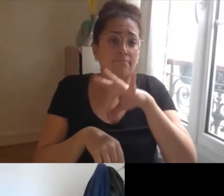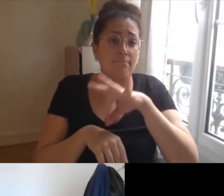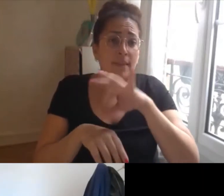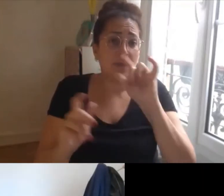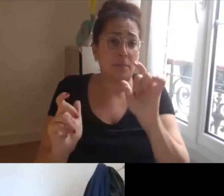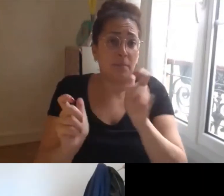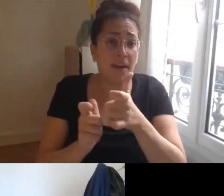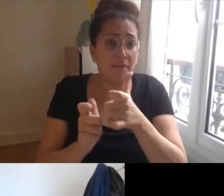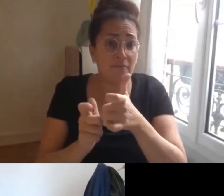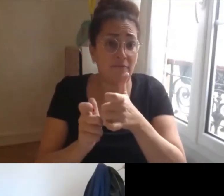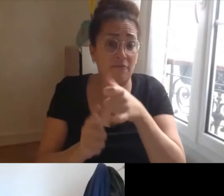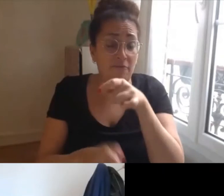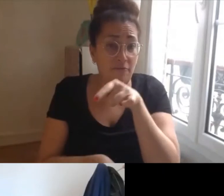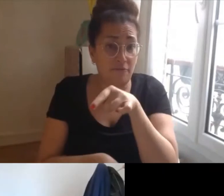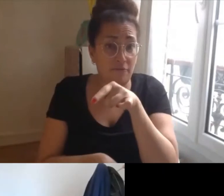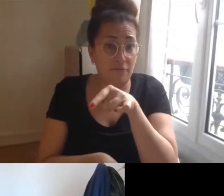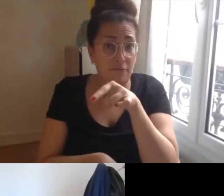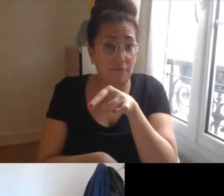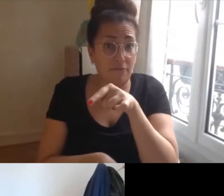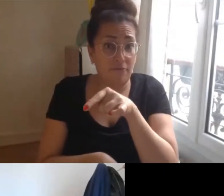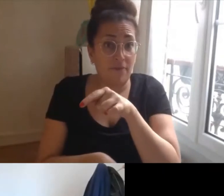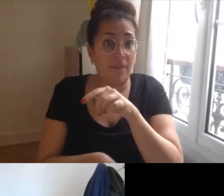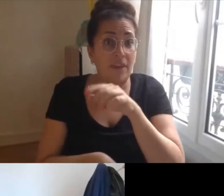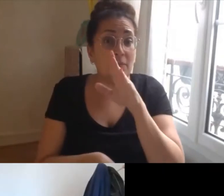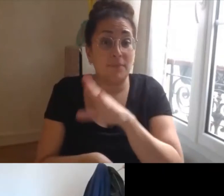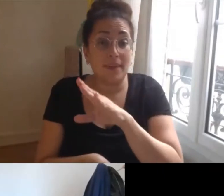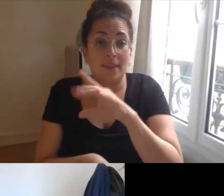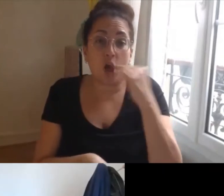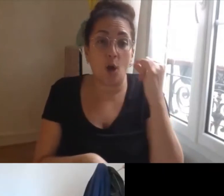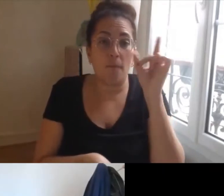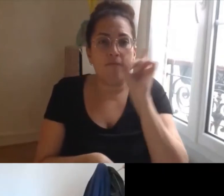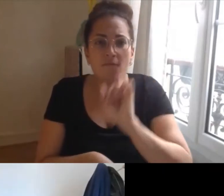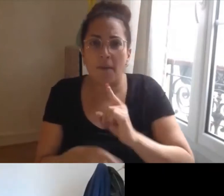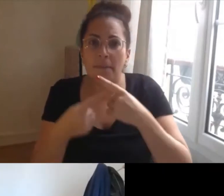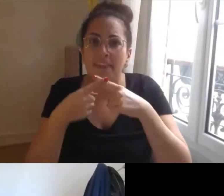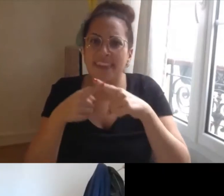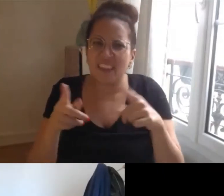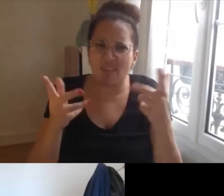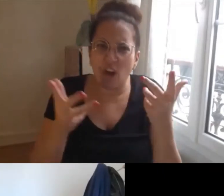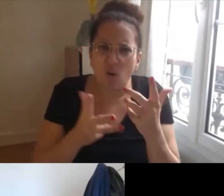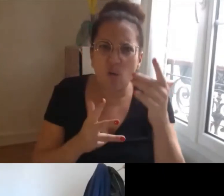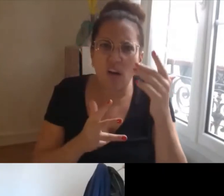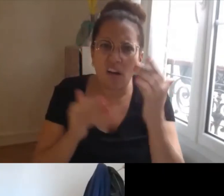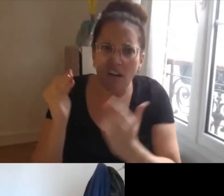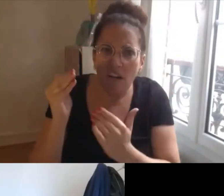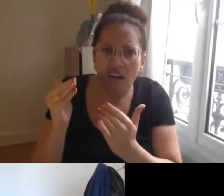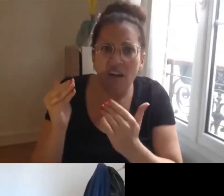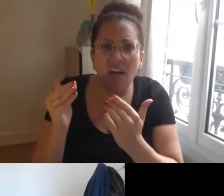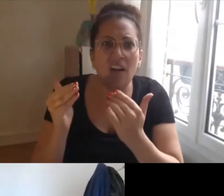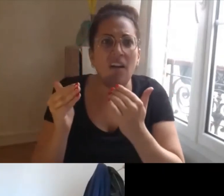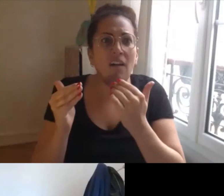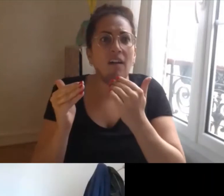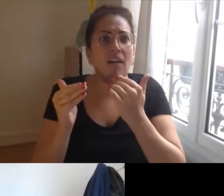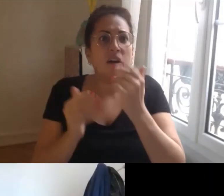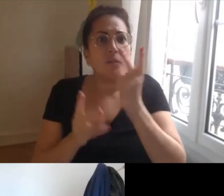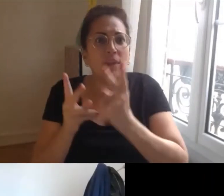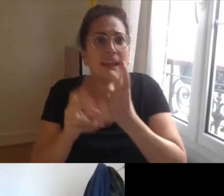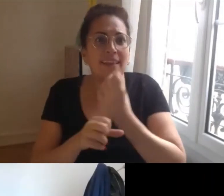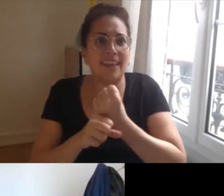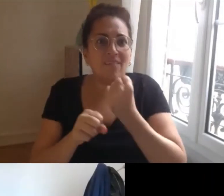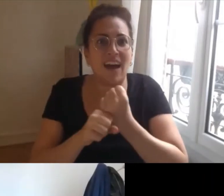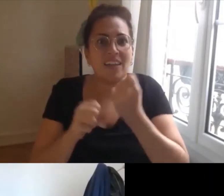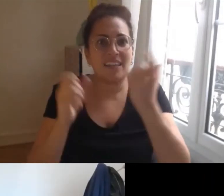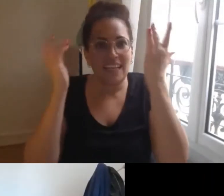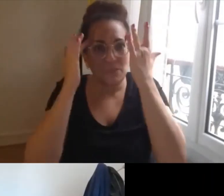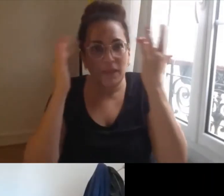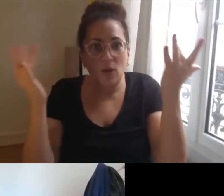diagnostic par ailleurs très genré mais qui donne lieu dans la prise en charge dans l'expérience d'emploi etc. du coup aussi à des biais